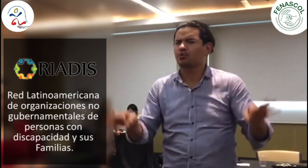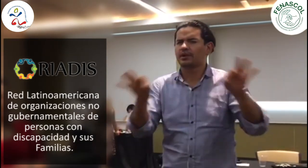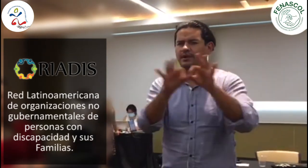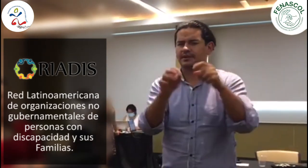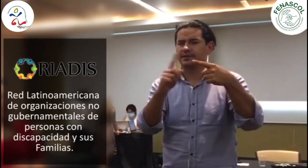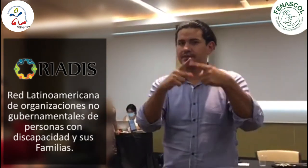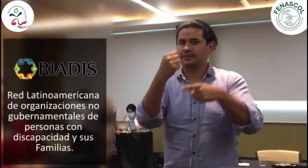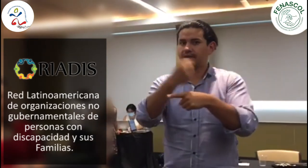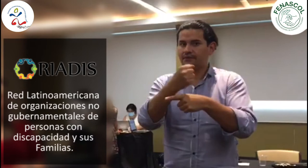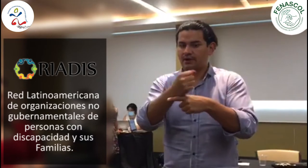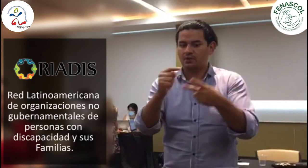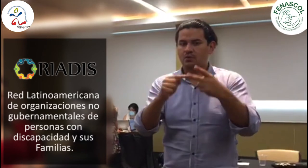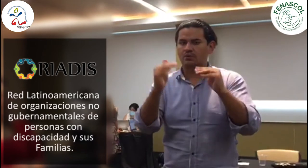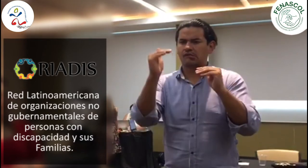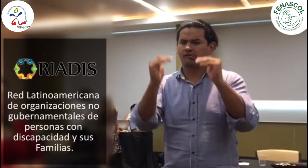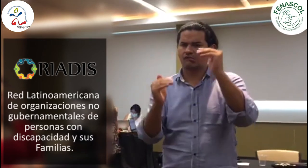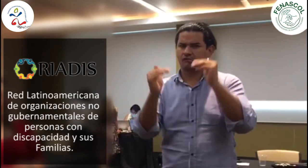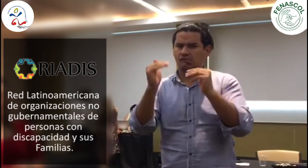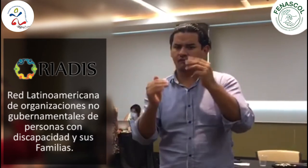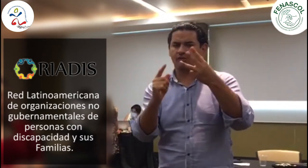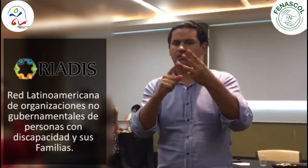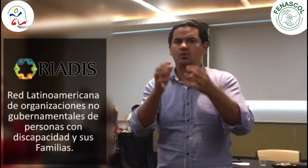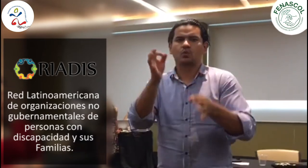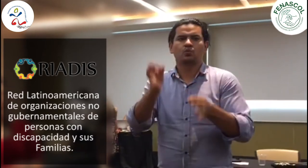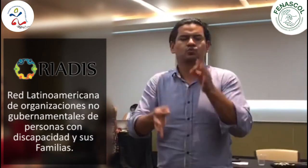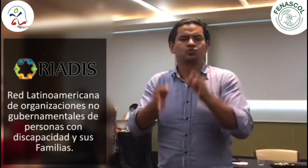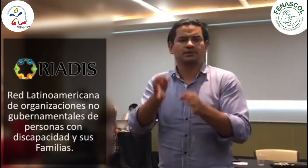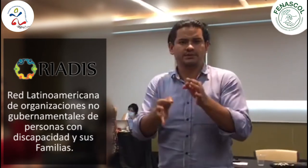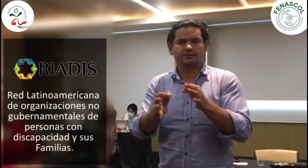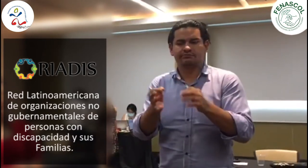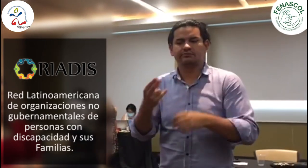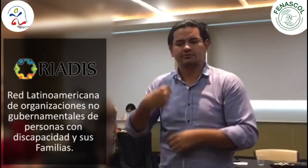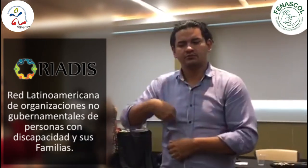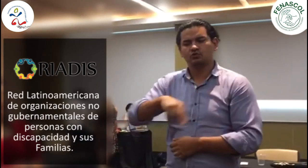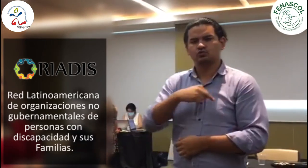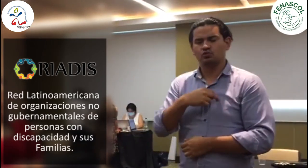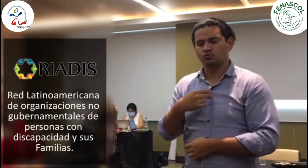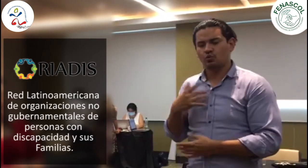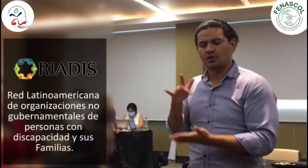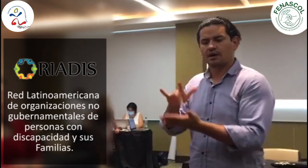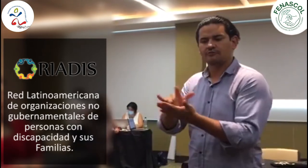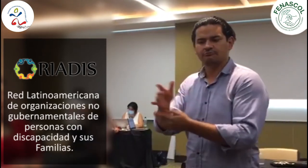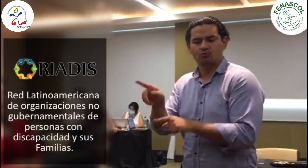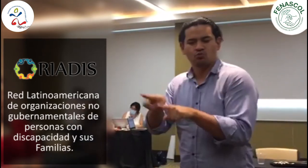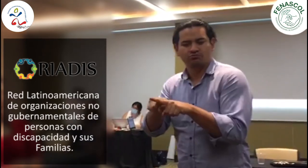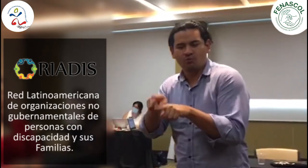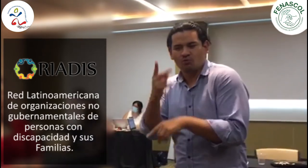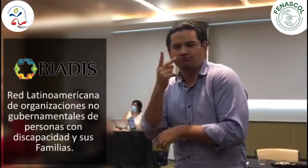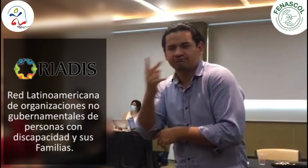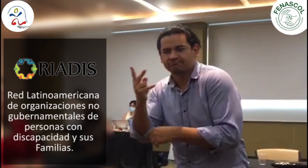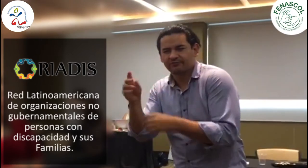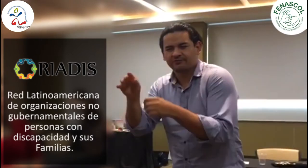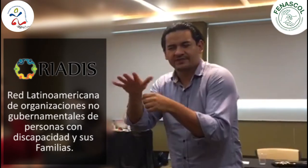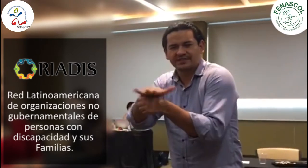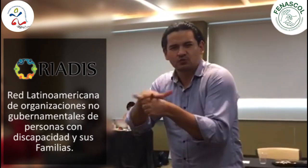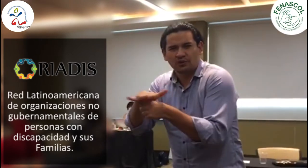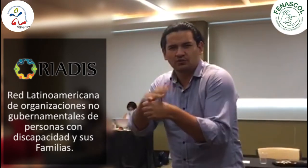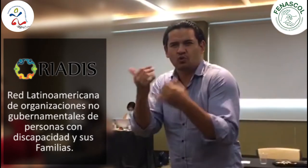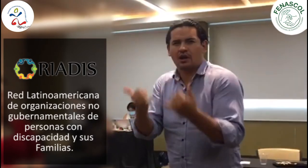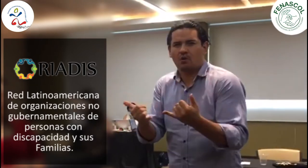Trabajo, igualdad y justicia. Estamos analizando conjuntamente cuáles han sido las respuestas de los gobiernos en